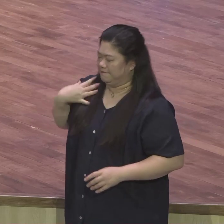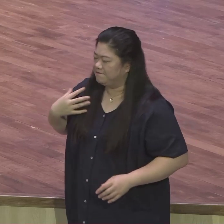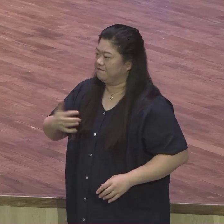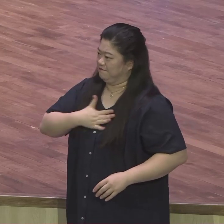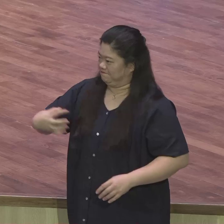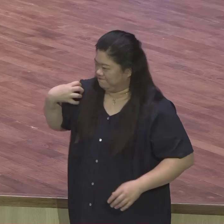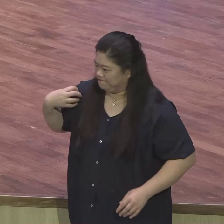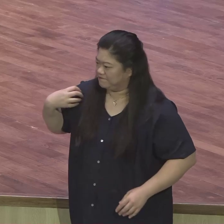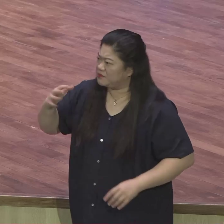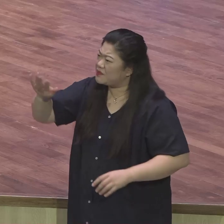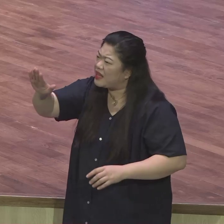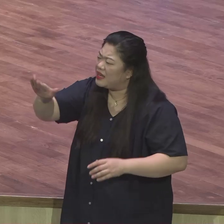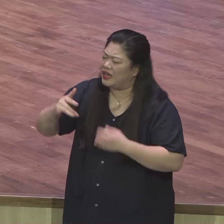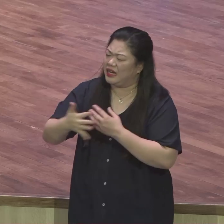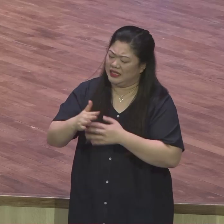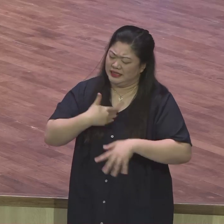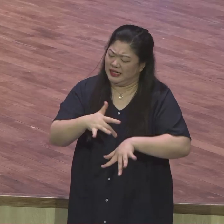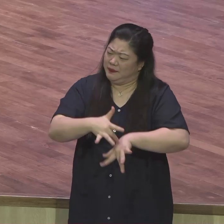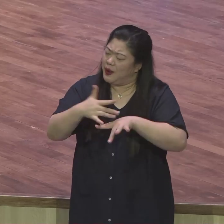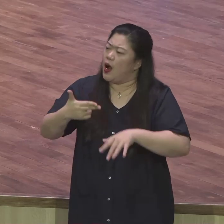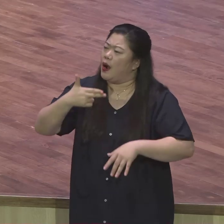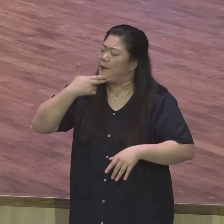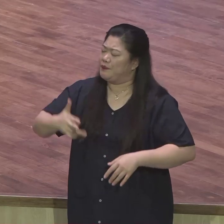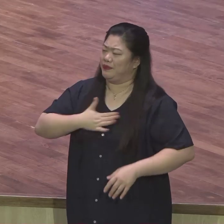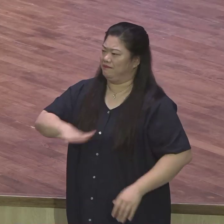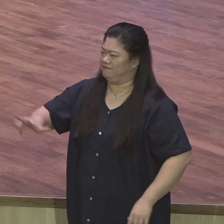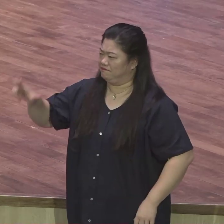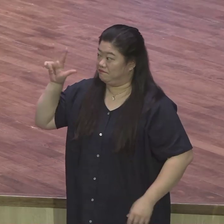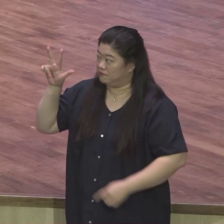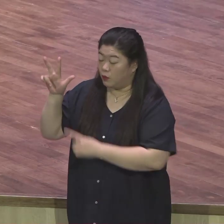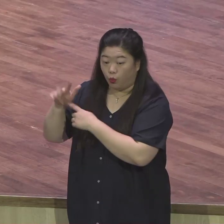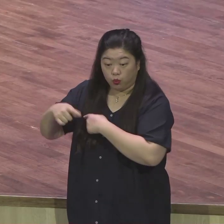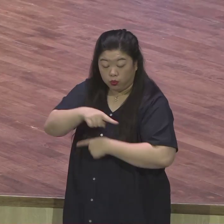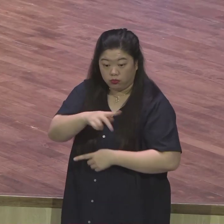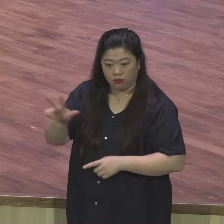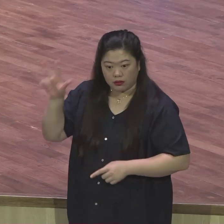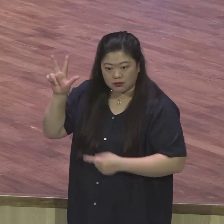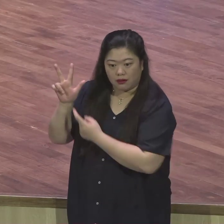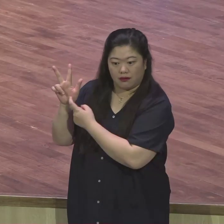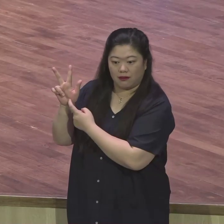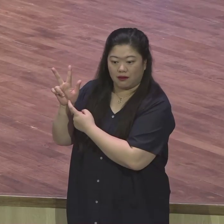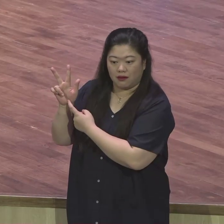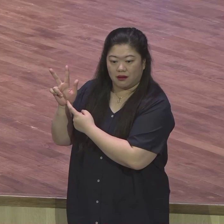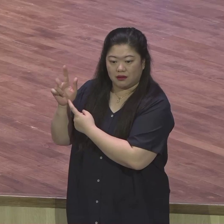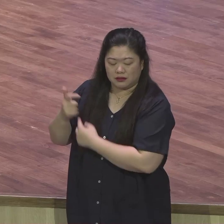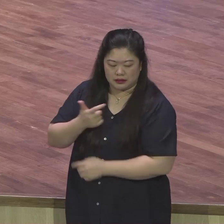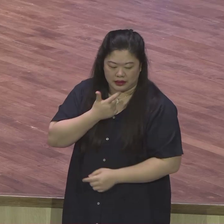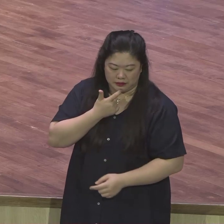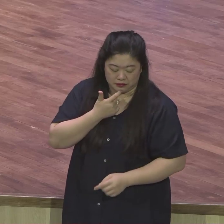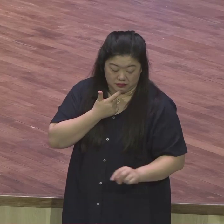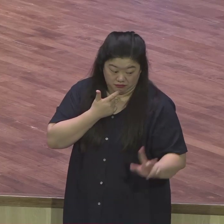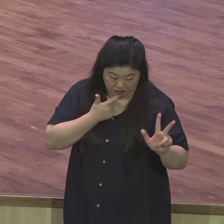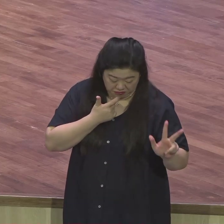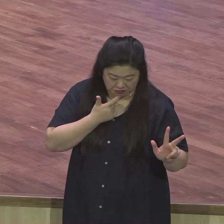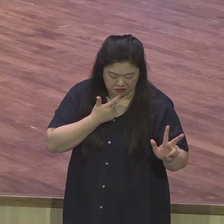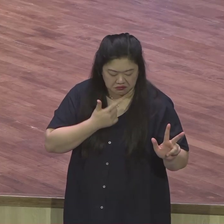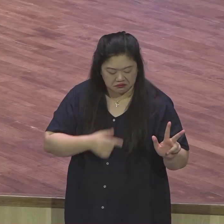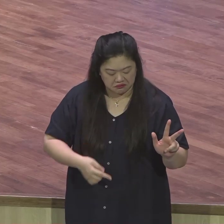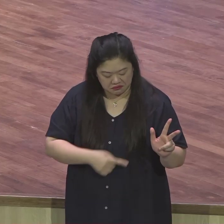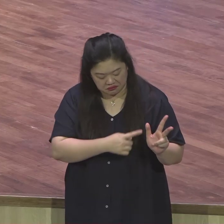책임질 거니까 맹시했다고 그랬어요. 야곱의 이 마음을 돌려서 결국 야곱도